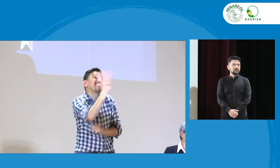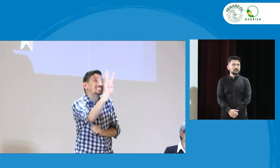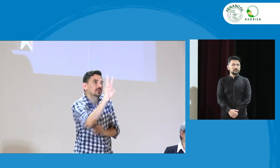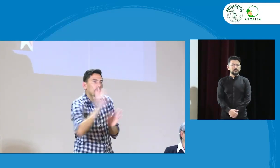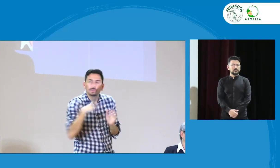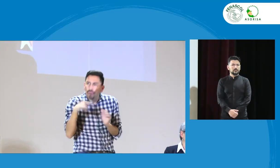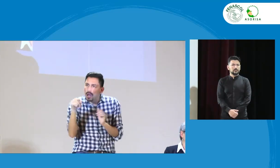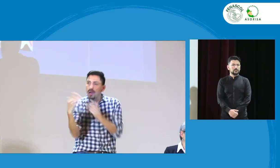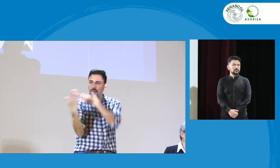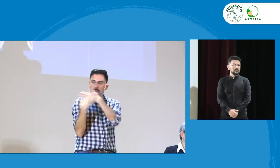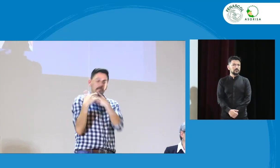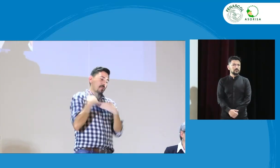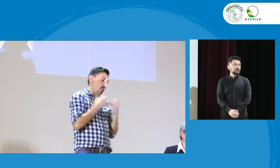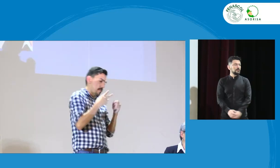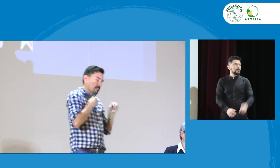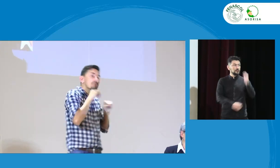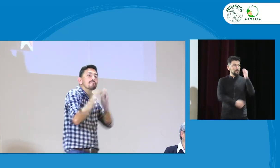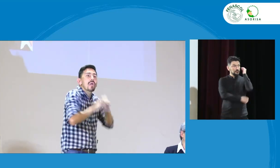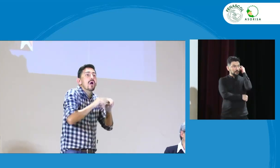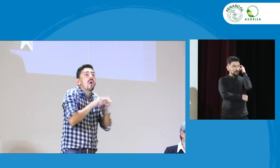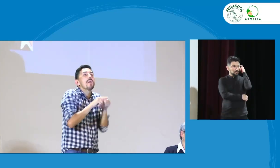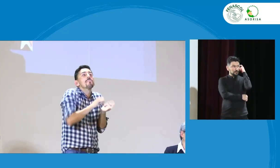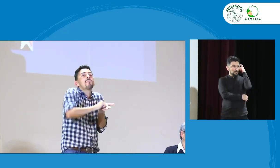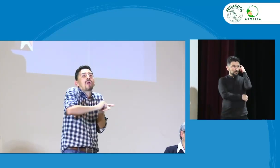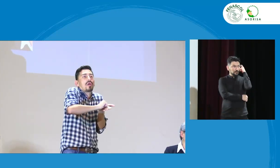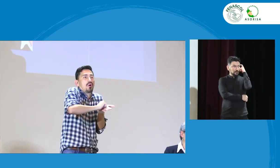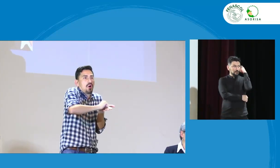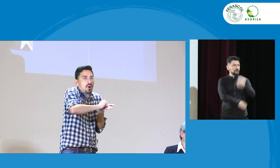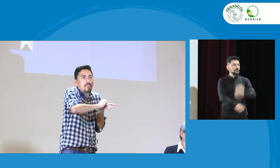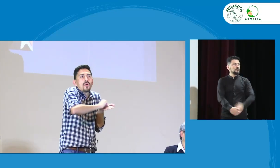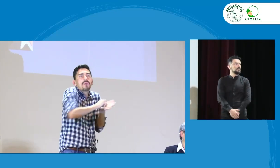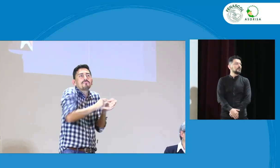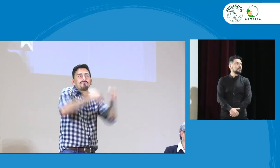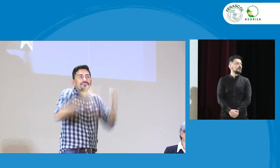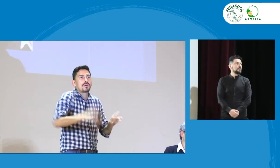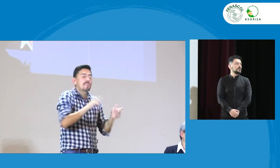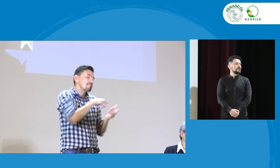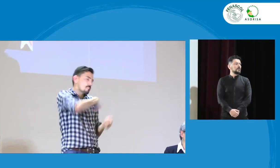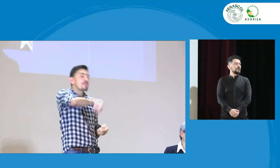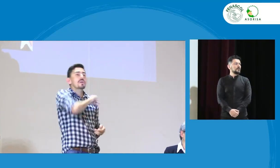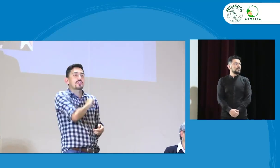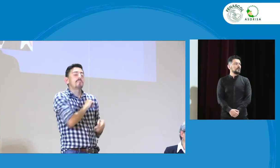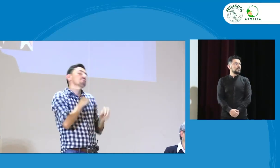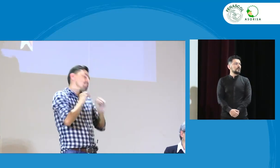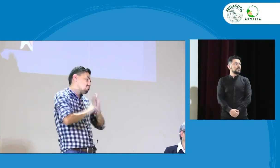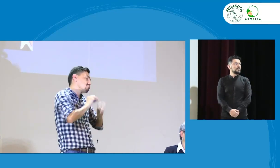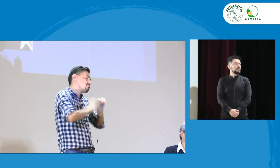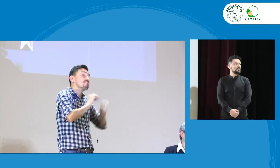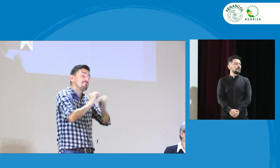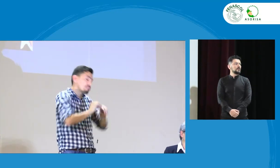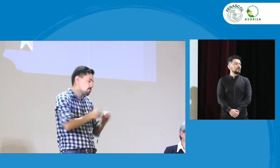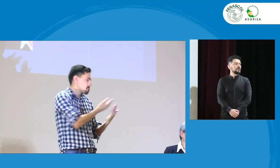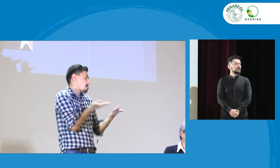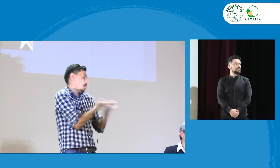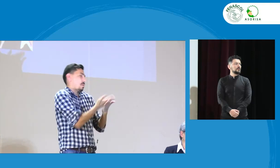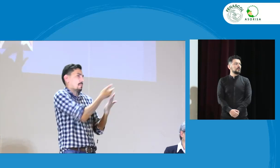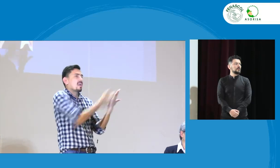tenemos responsabilidad del INSOR, el artículo 3, que es un borrador. Como tal, el INSOR hace un